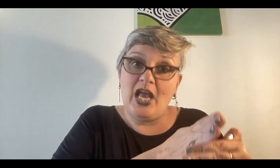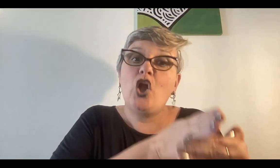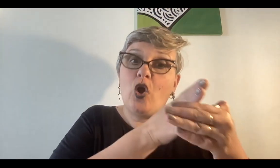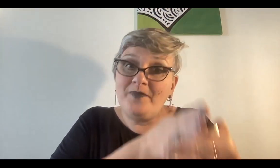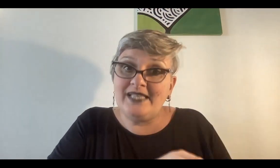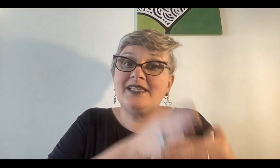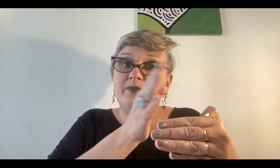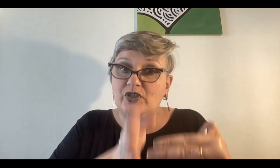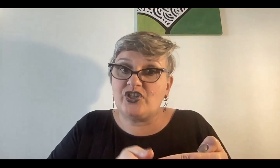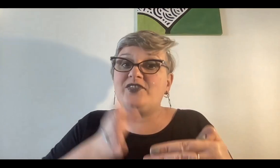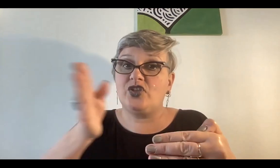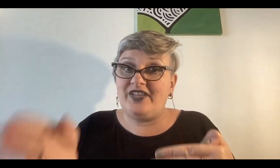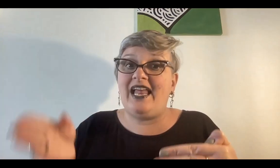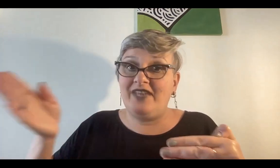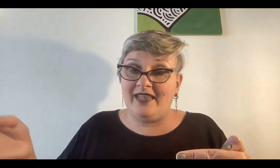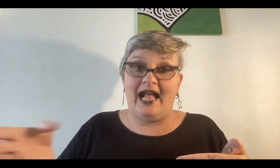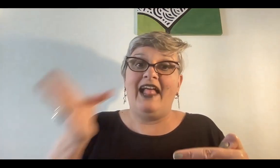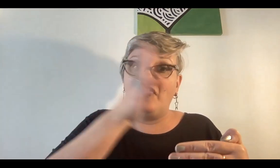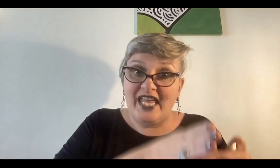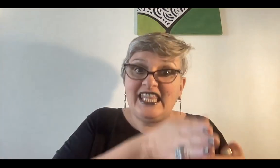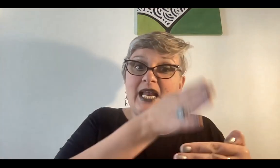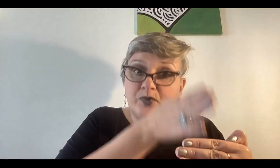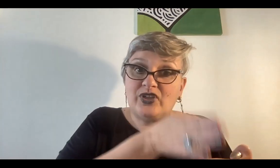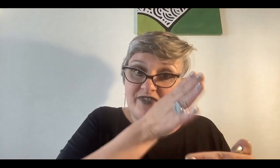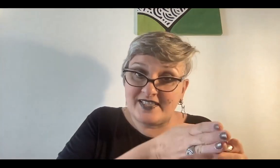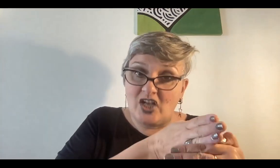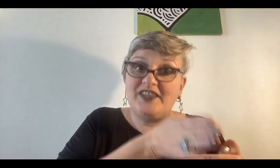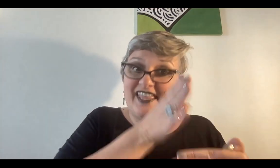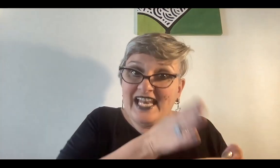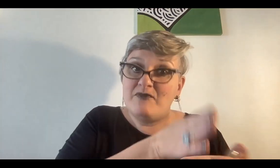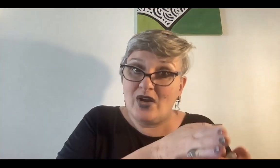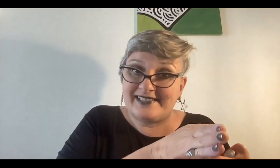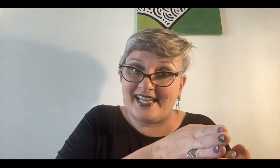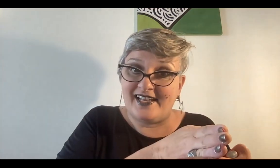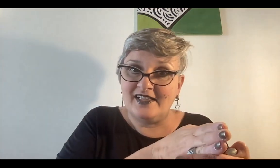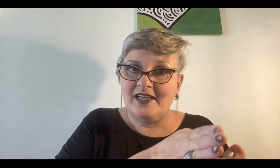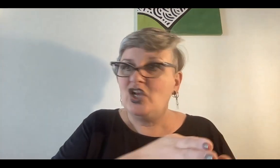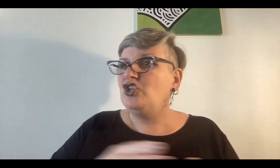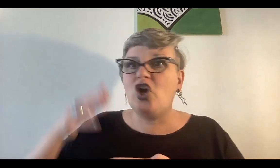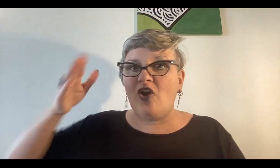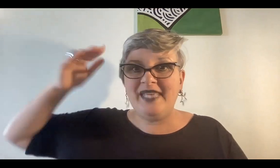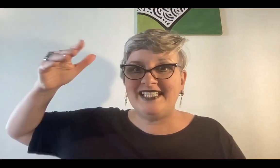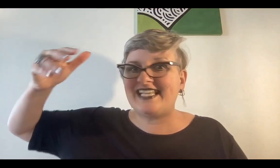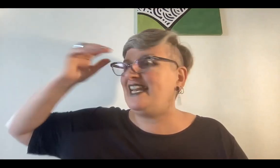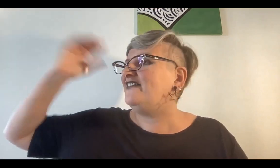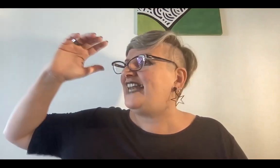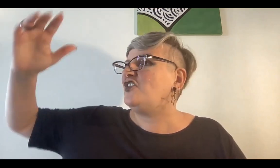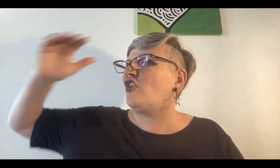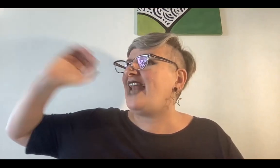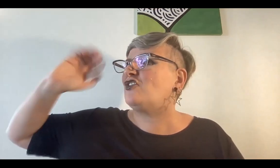comienza el proceso de la vida, desde la putrefacción, desde la muerte. No comienza en el verano con la